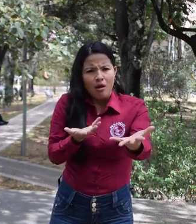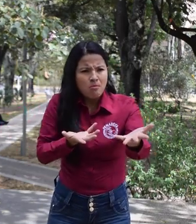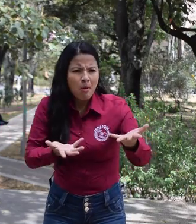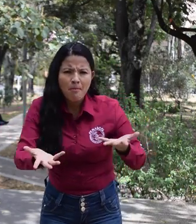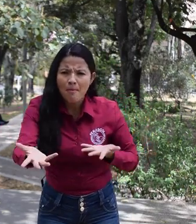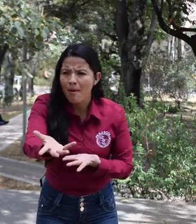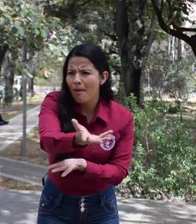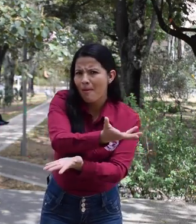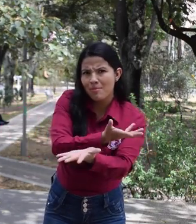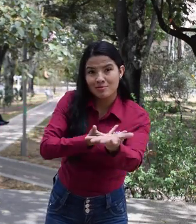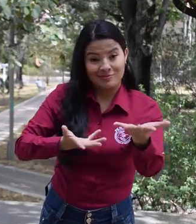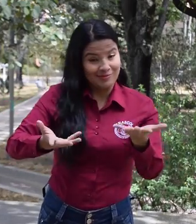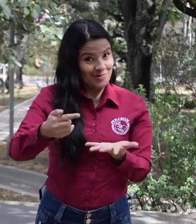están afiliados a la federación.